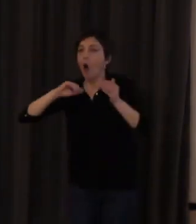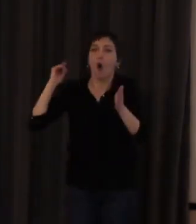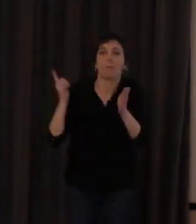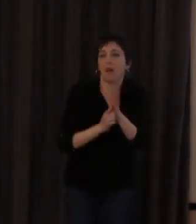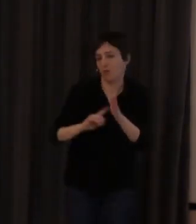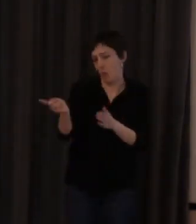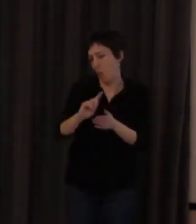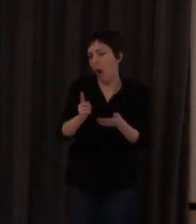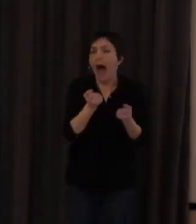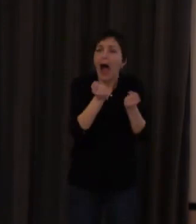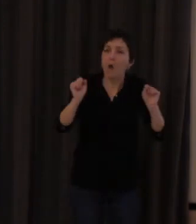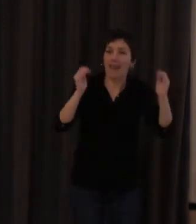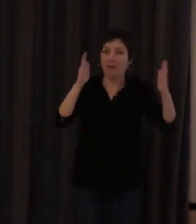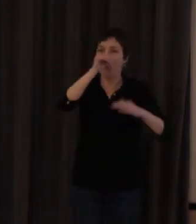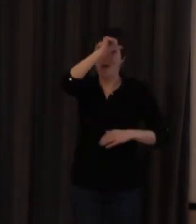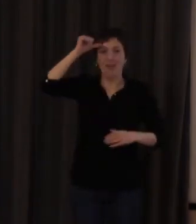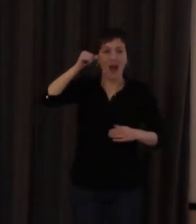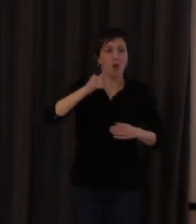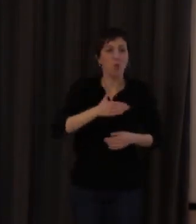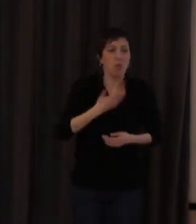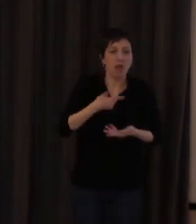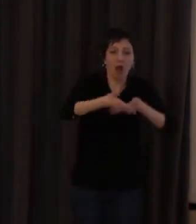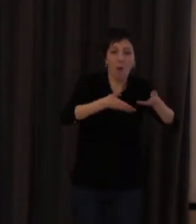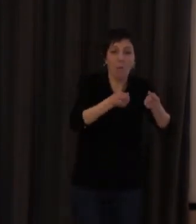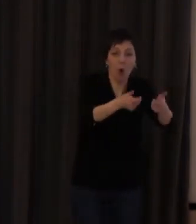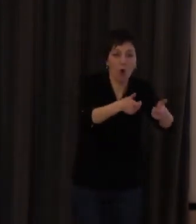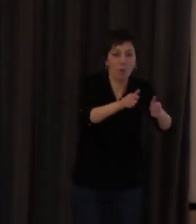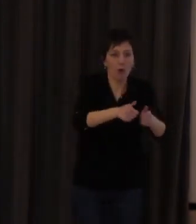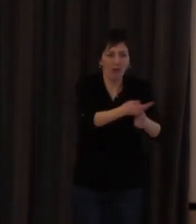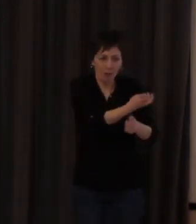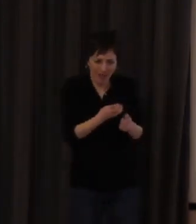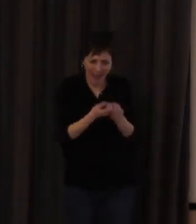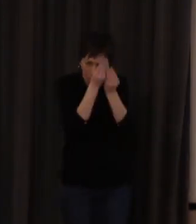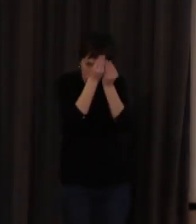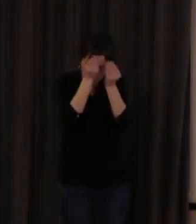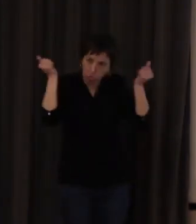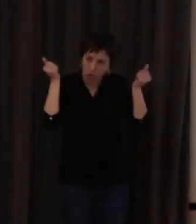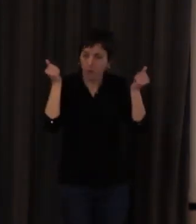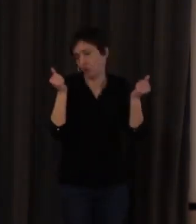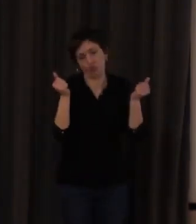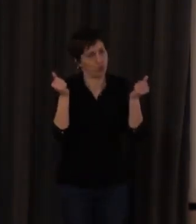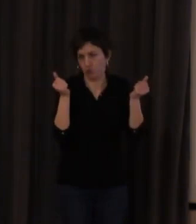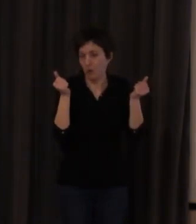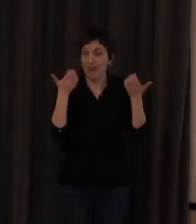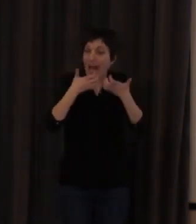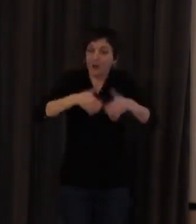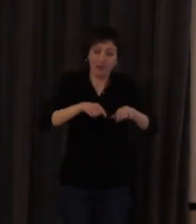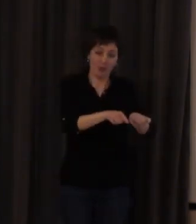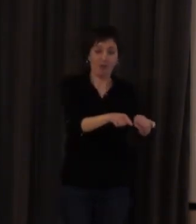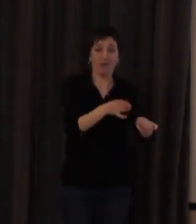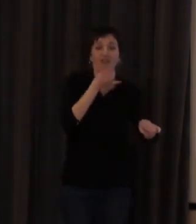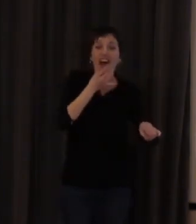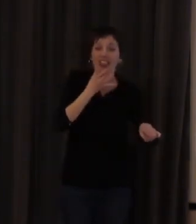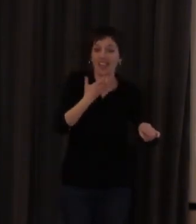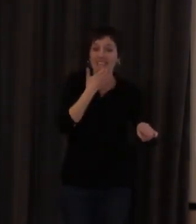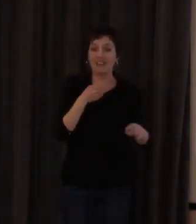vuelven y no es que se hayan olvidado de la lengua de signos porque bueno porque enseguida también tiene esa facilidad en